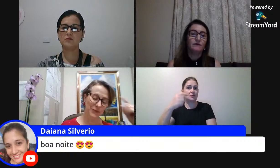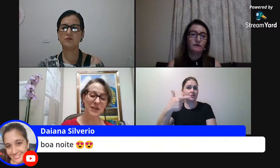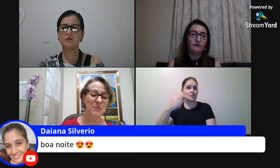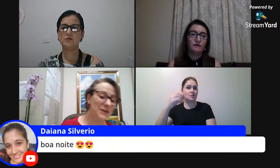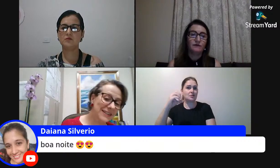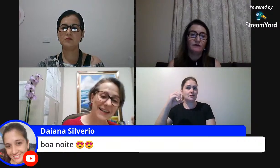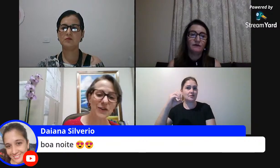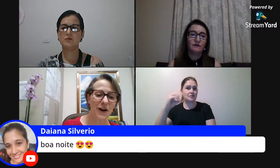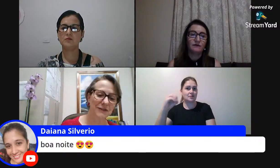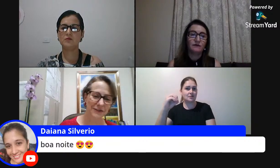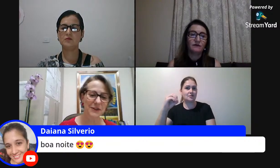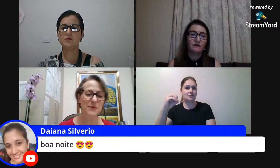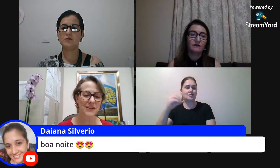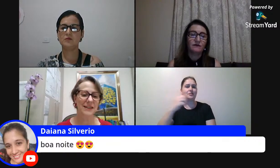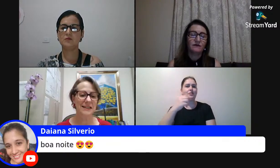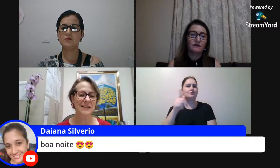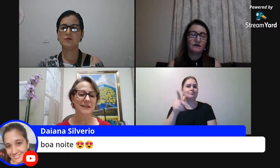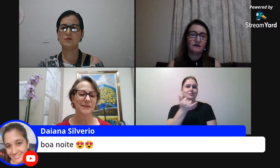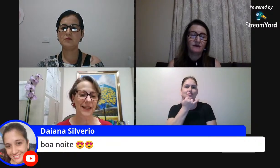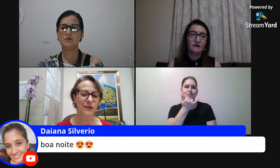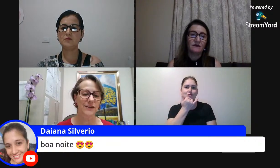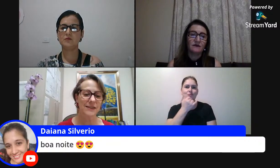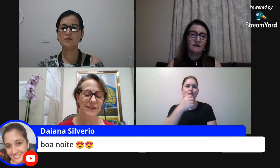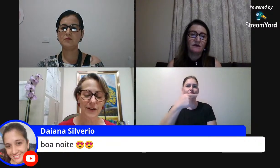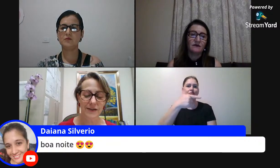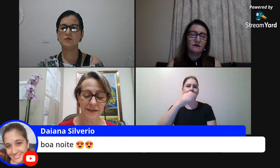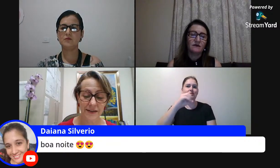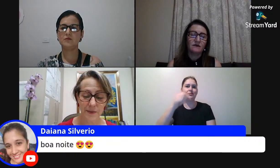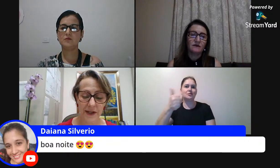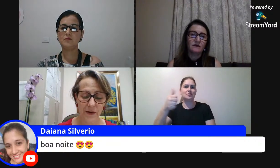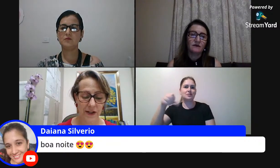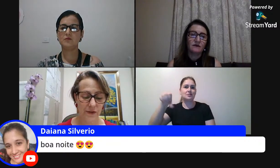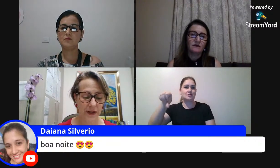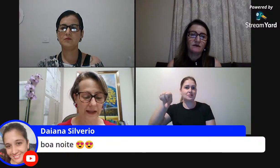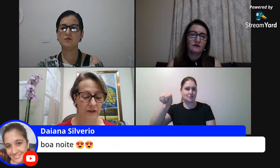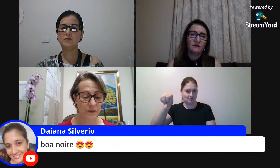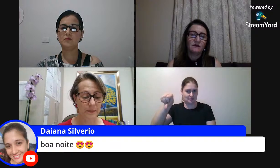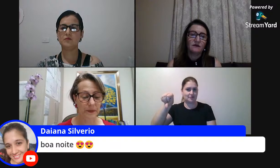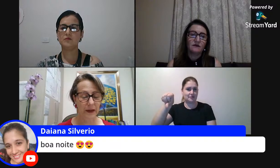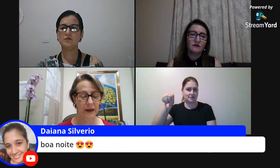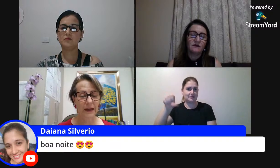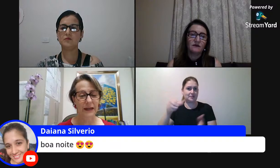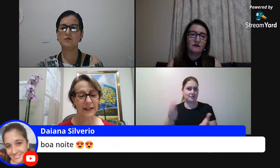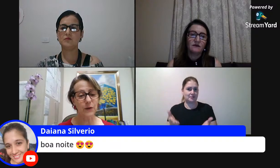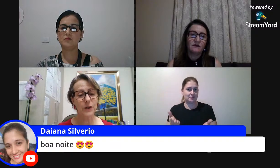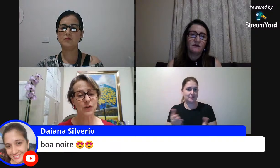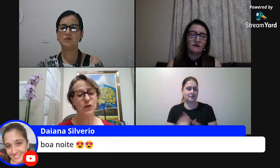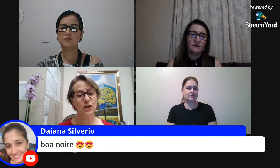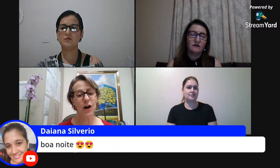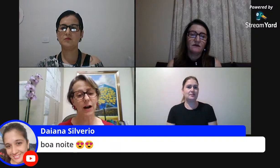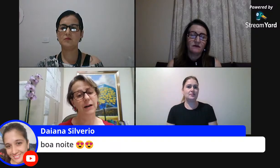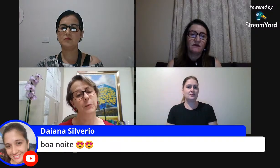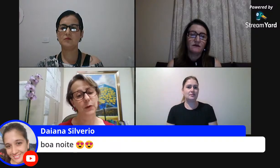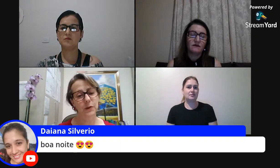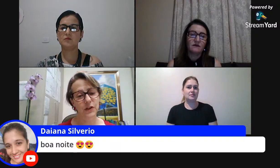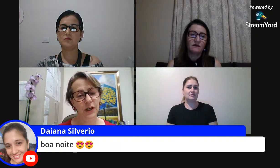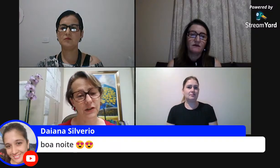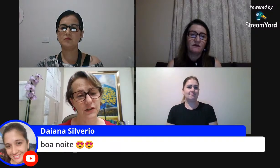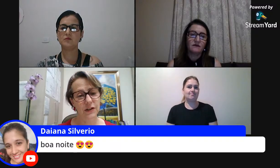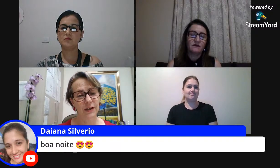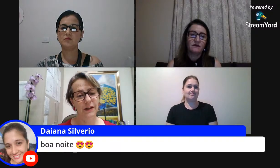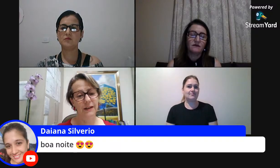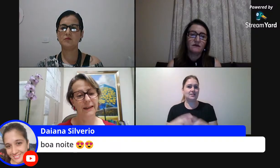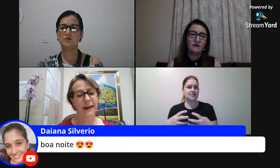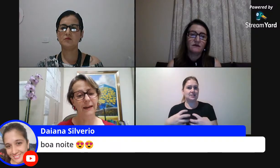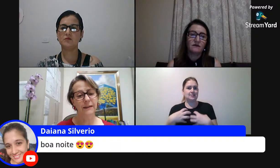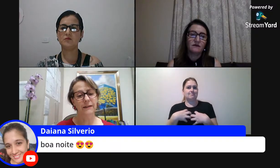2019 vamos dizer assim nós estamos agora diferentes então isso choca muito a